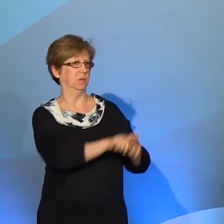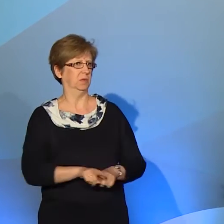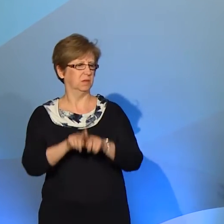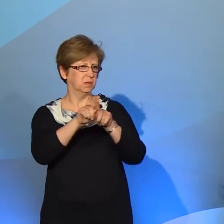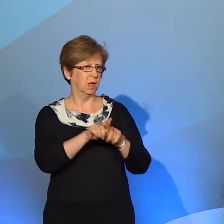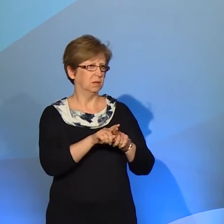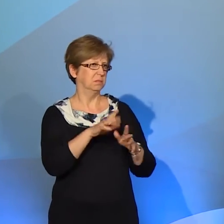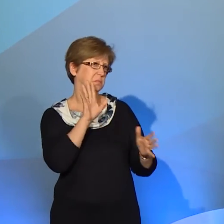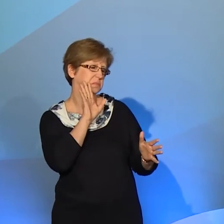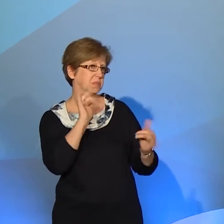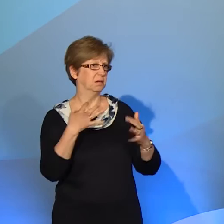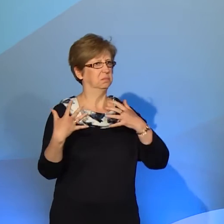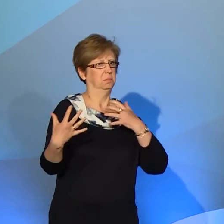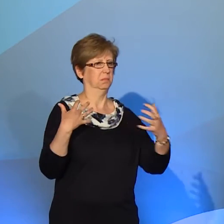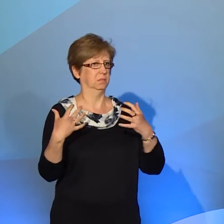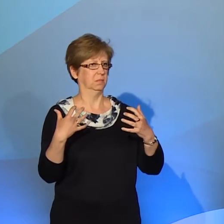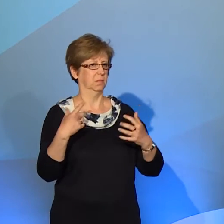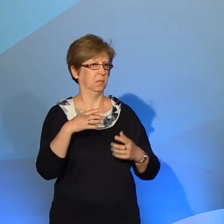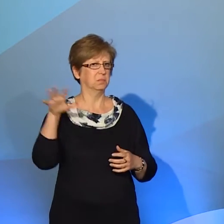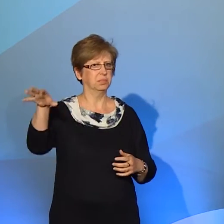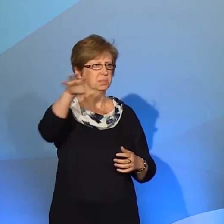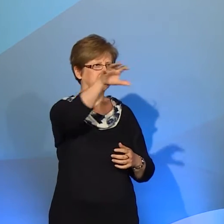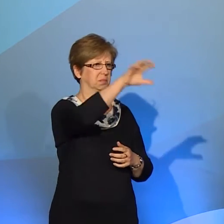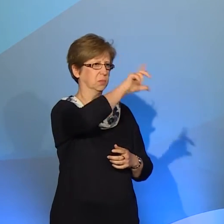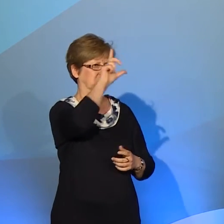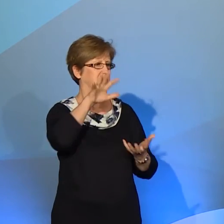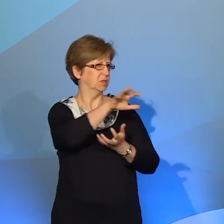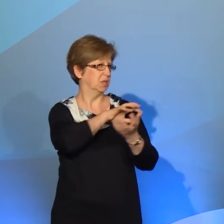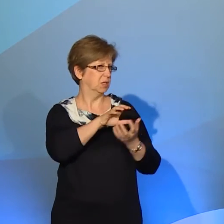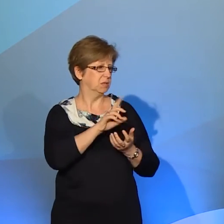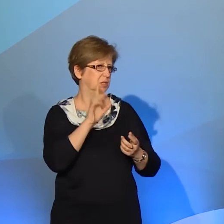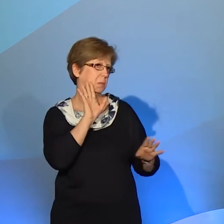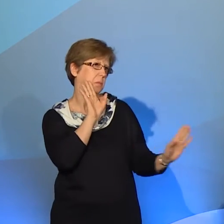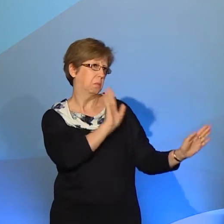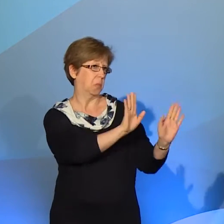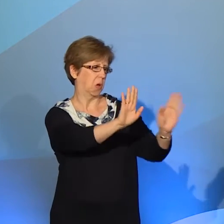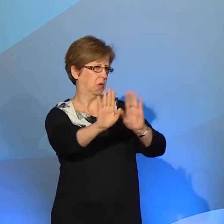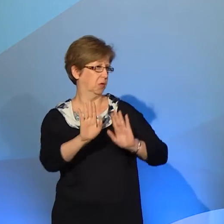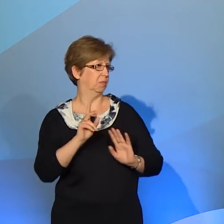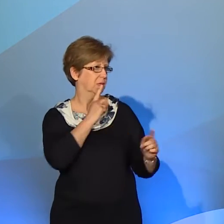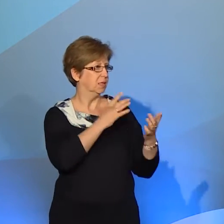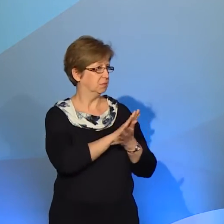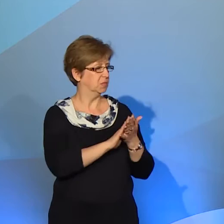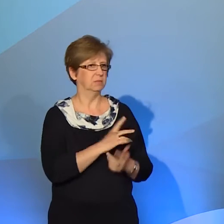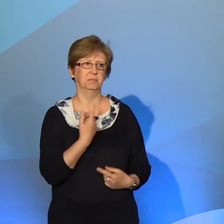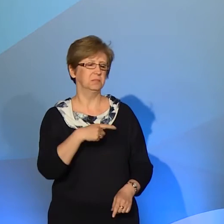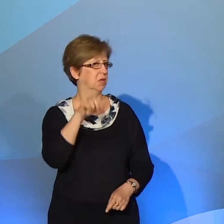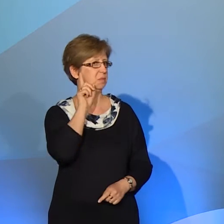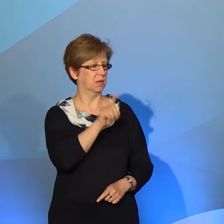krajów, ludzie głusi z różnych krajów posługują się jakimś wspólnym kodem. Otóż tak nie jest i nie może być z powodów